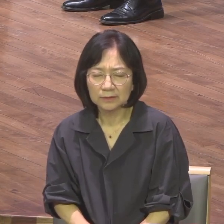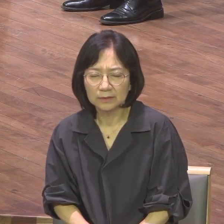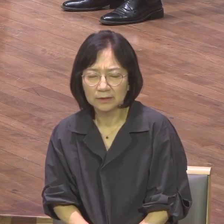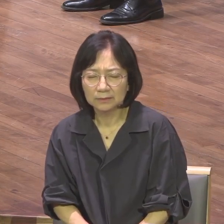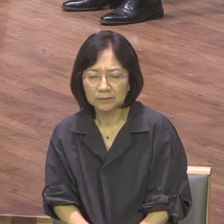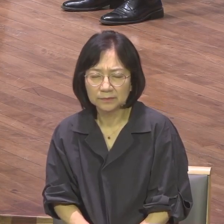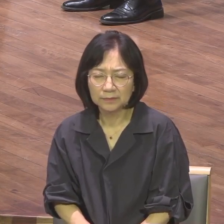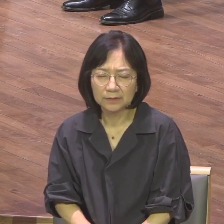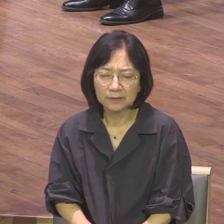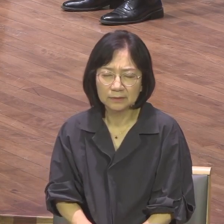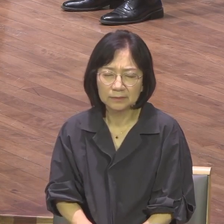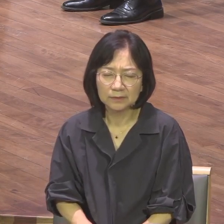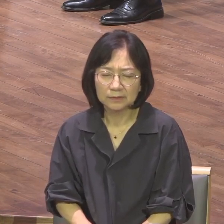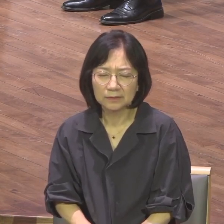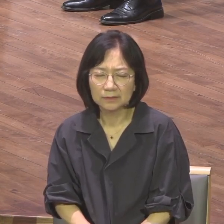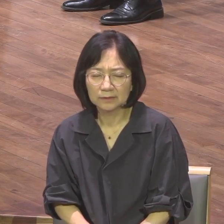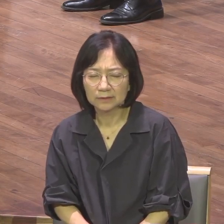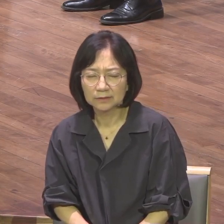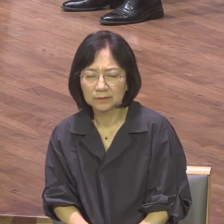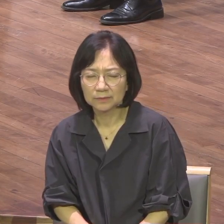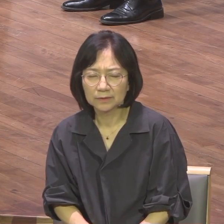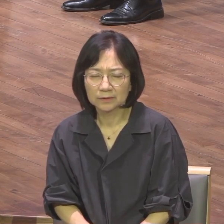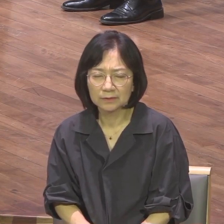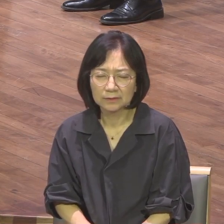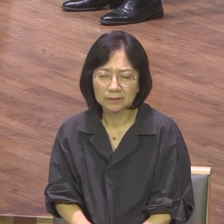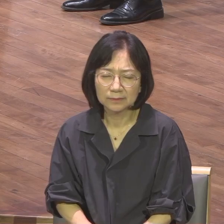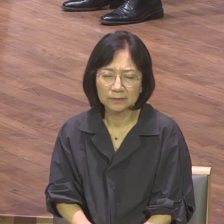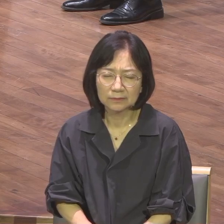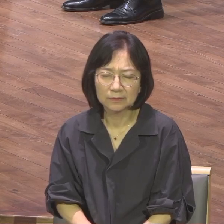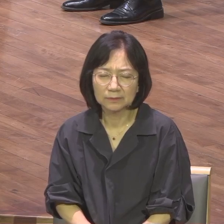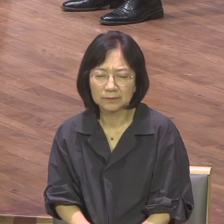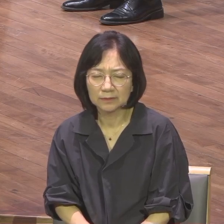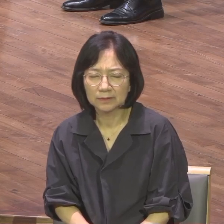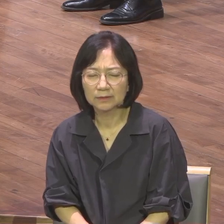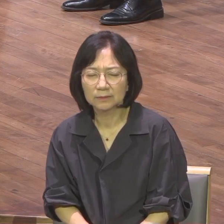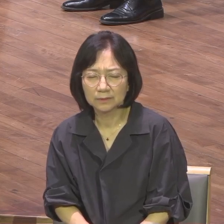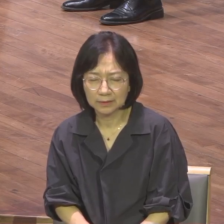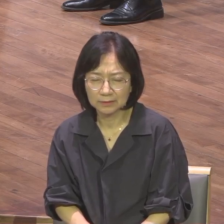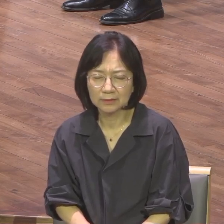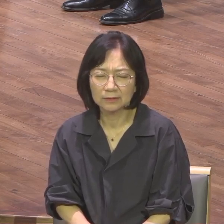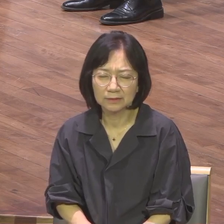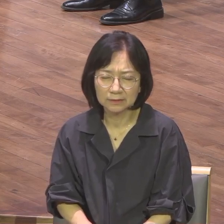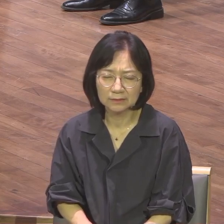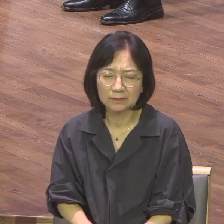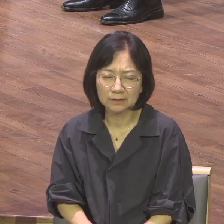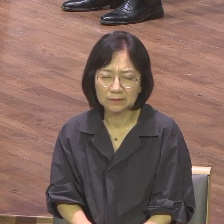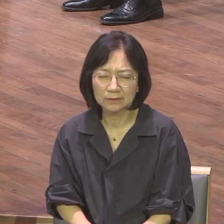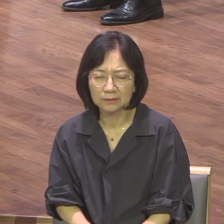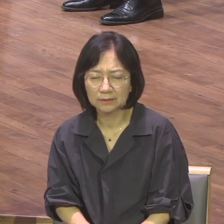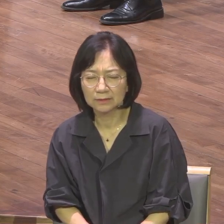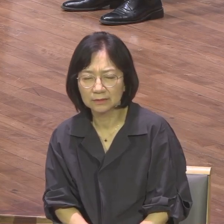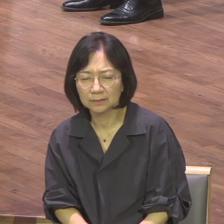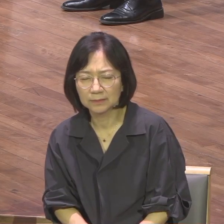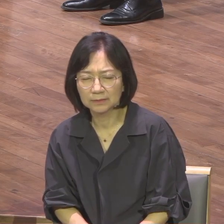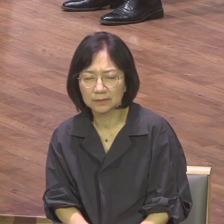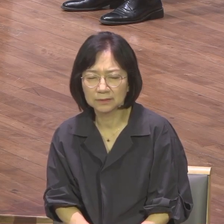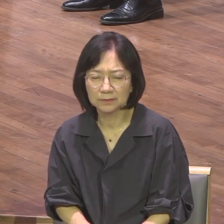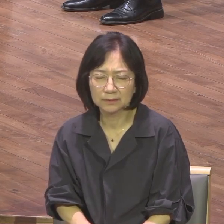회복할 수 있는 견력을 회복할 수 있는 참문의로 속에 도와주시옵소서 성령을 빚시 이 정확한 복음 이 복음을 가지고